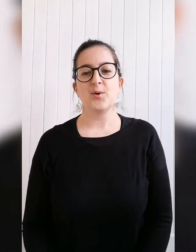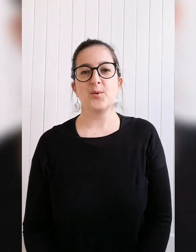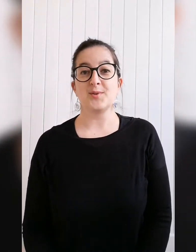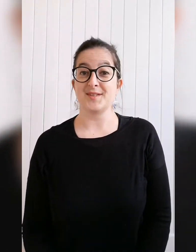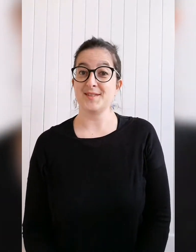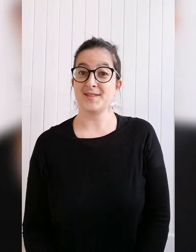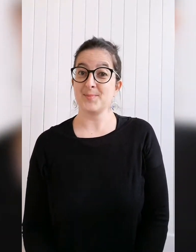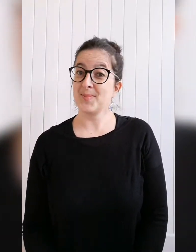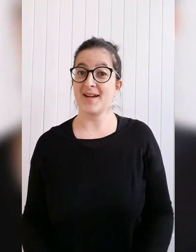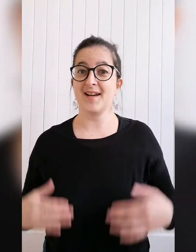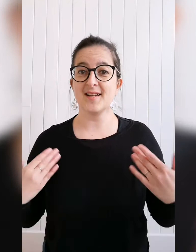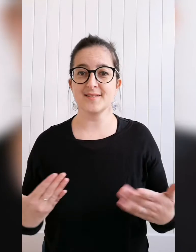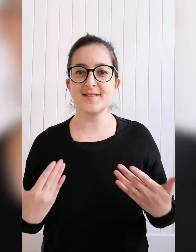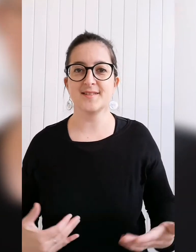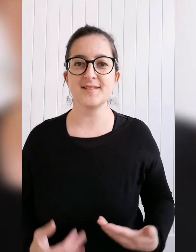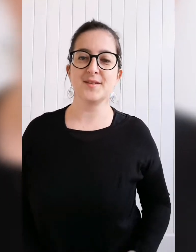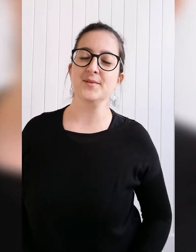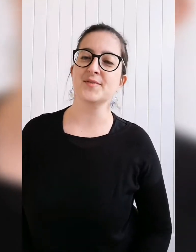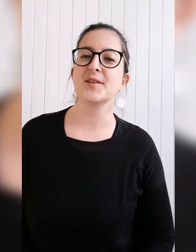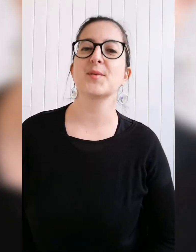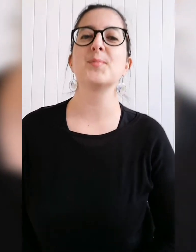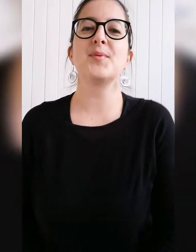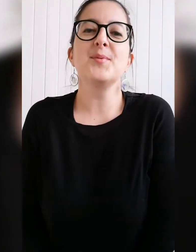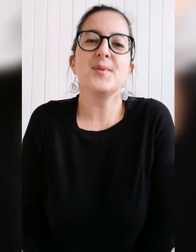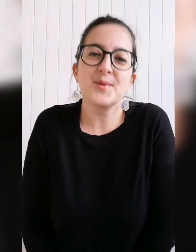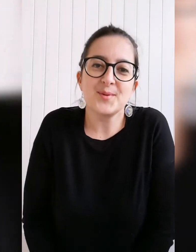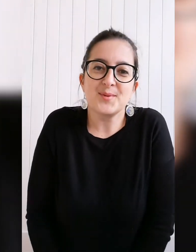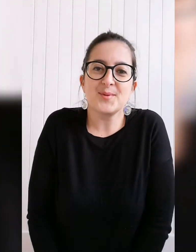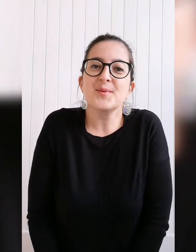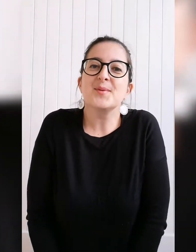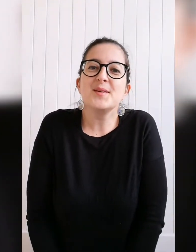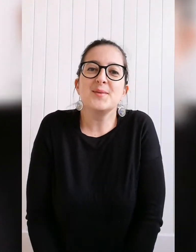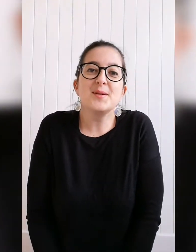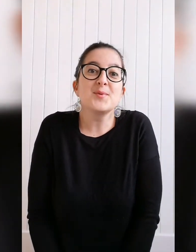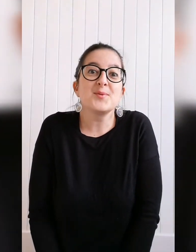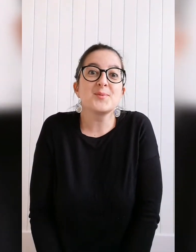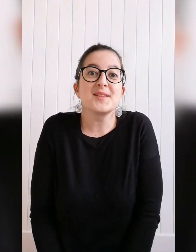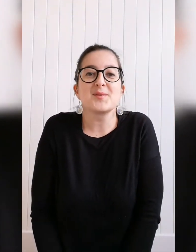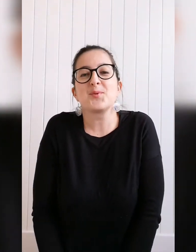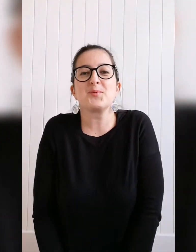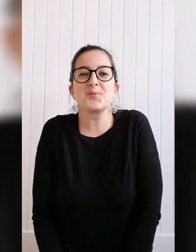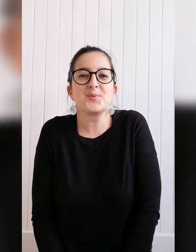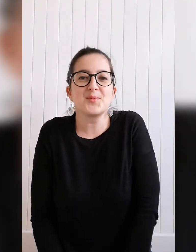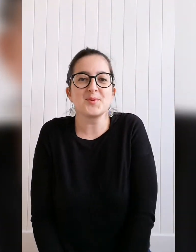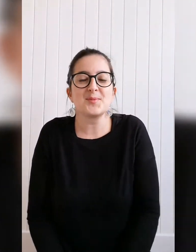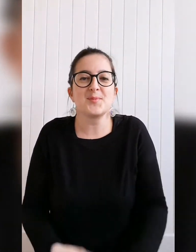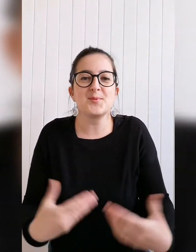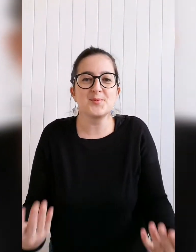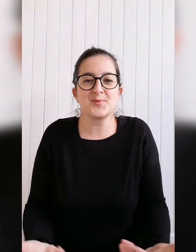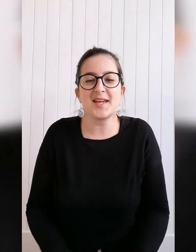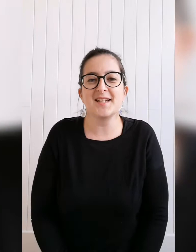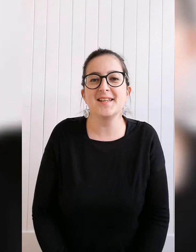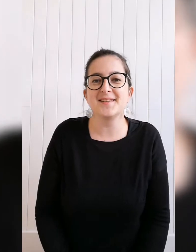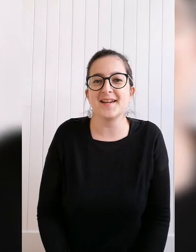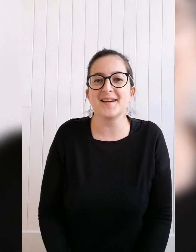On n'hésite pas à insister, en fait, plus l'émotion est intense ou le sentiment, ou en tout cas l'état